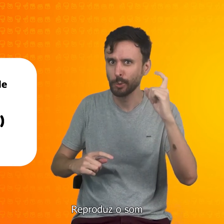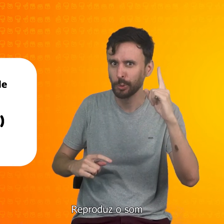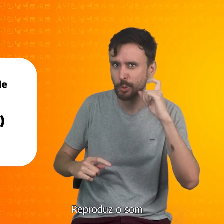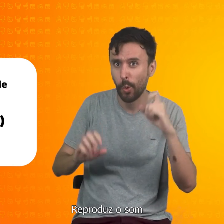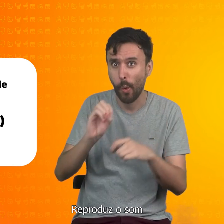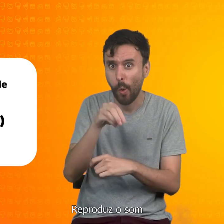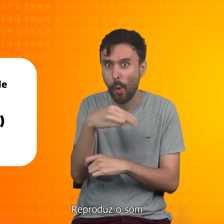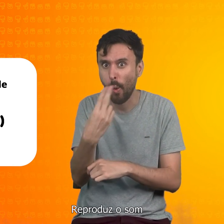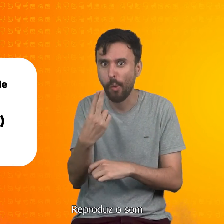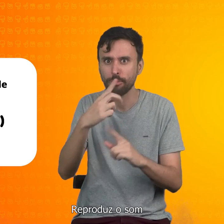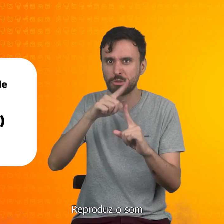Reproduz o som